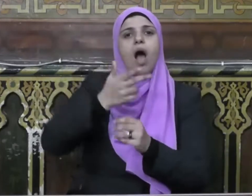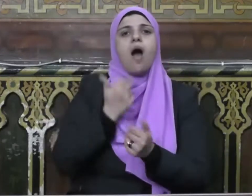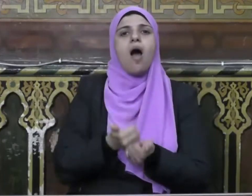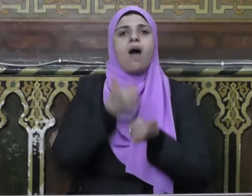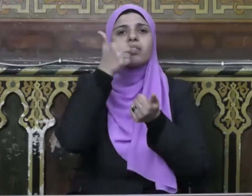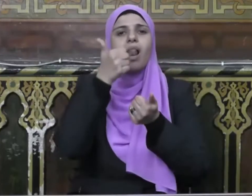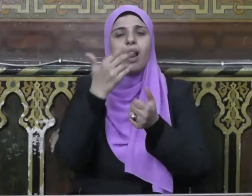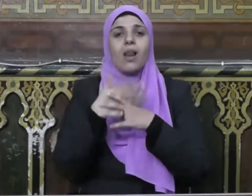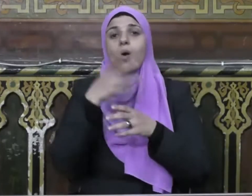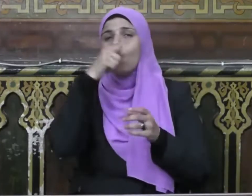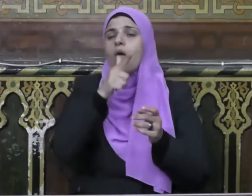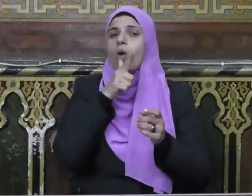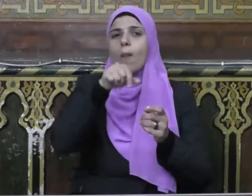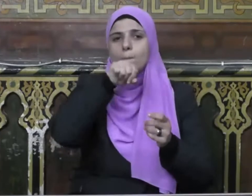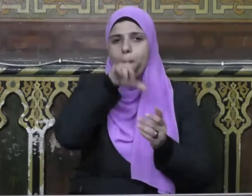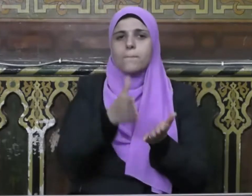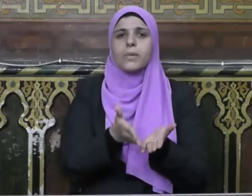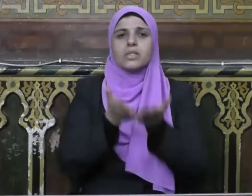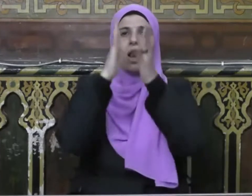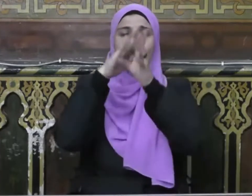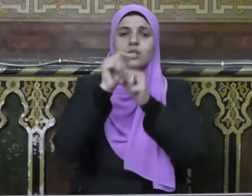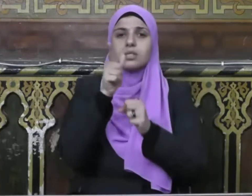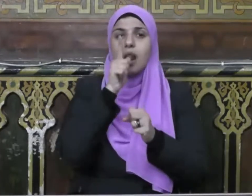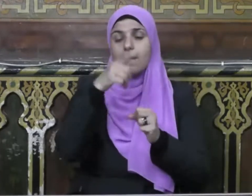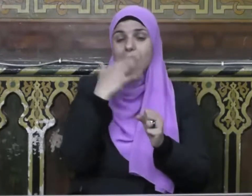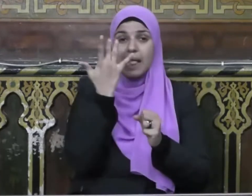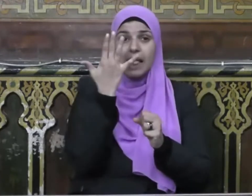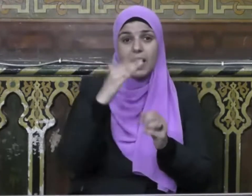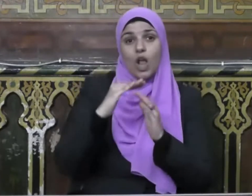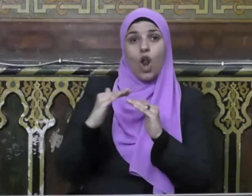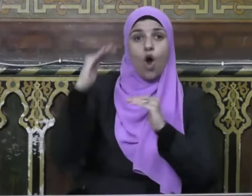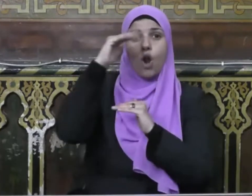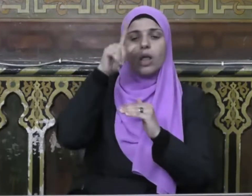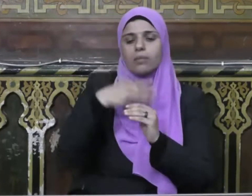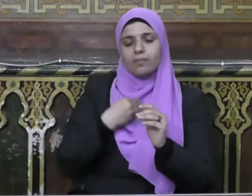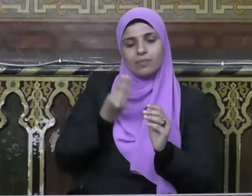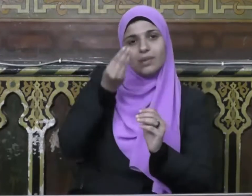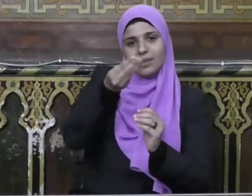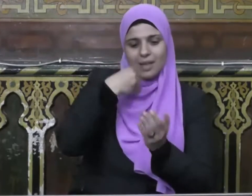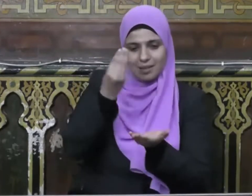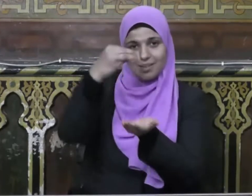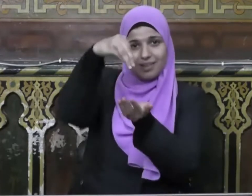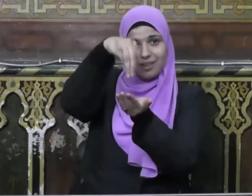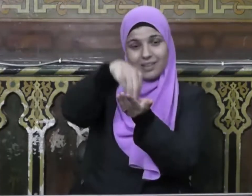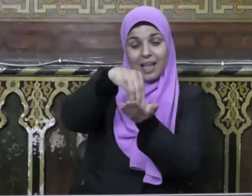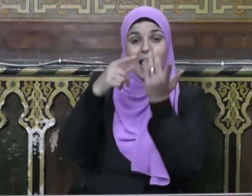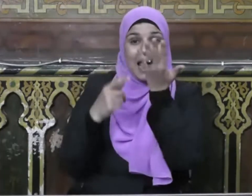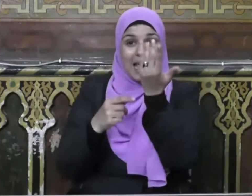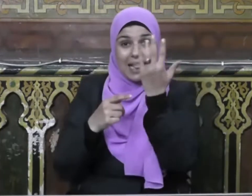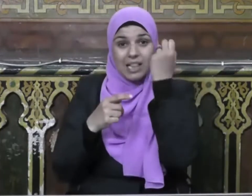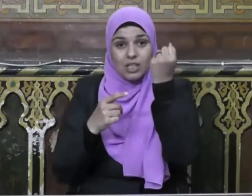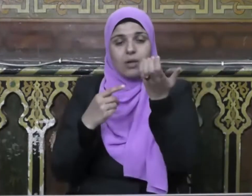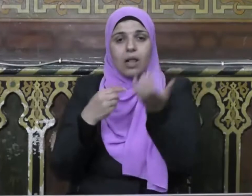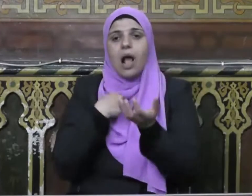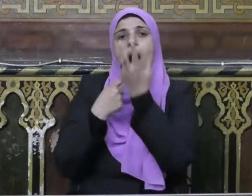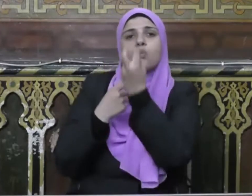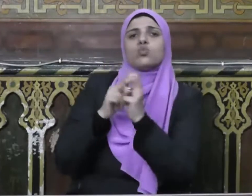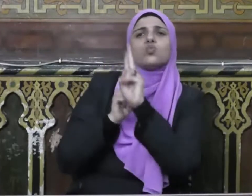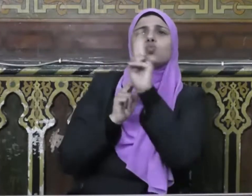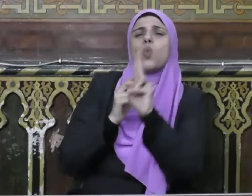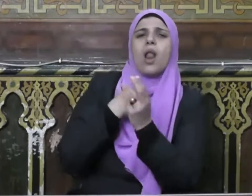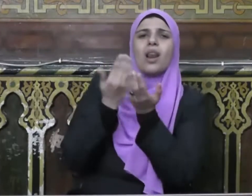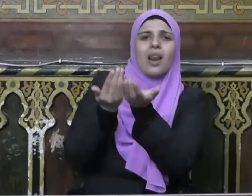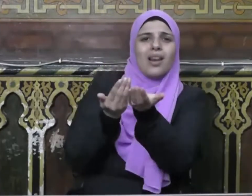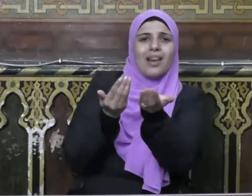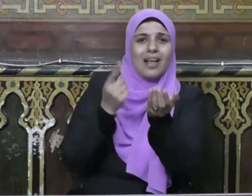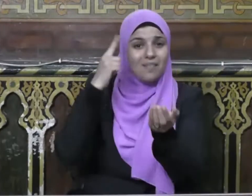ويقول صلى الله عليه وسلم اليد العليا هي المعطية واليد السفلى هي